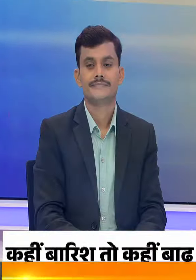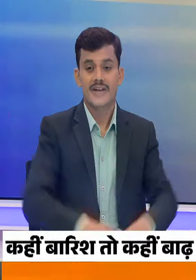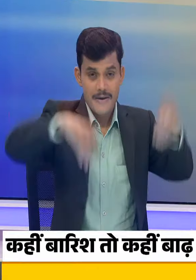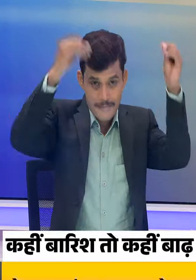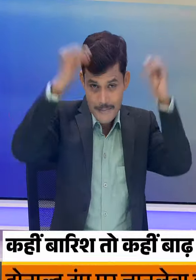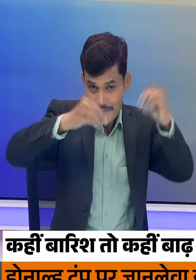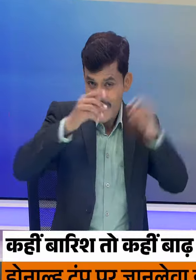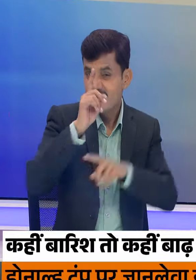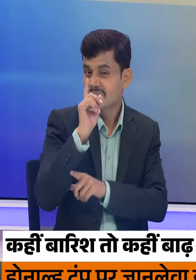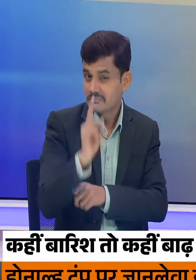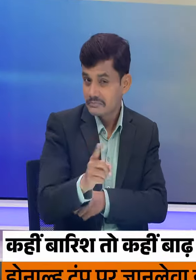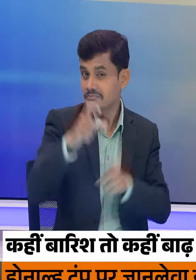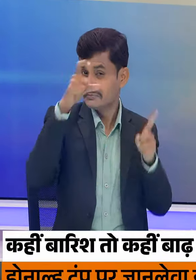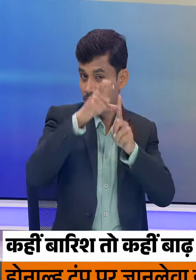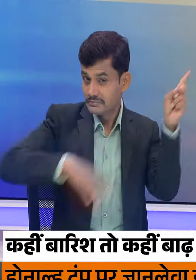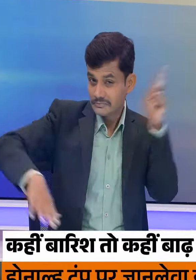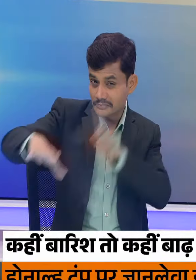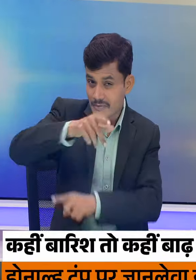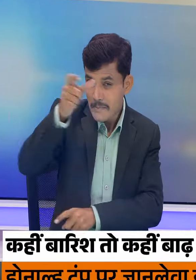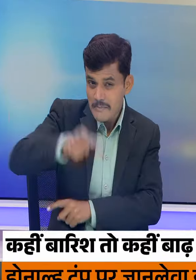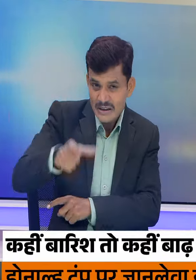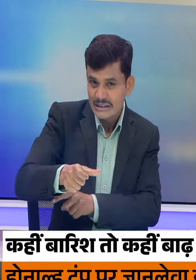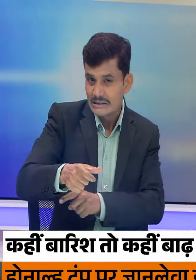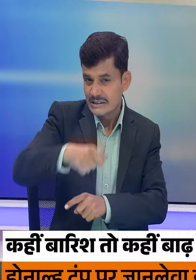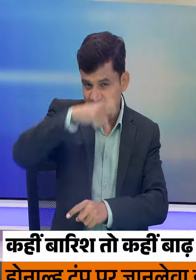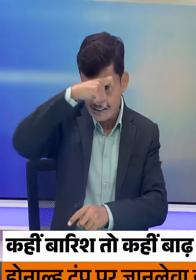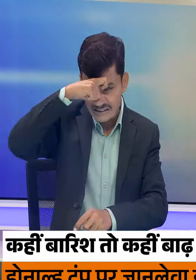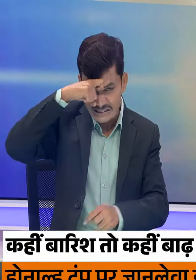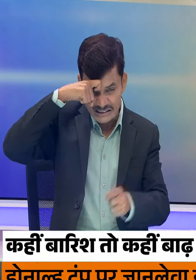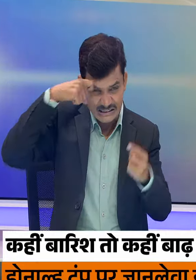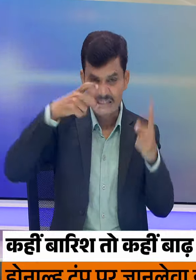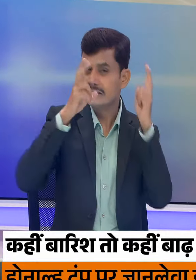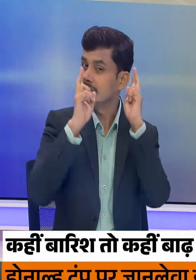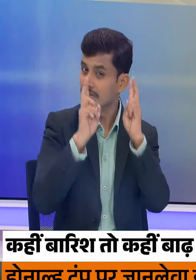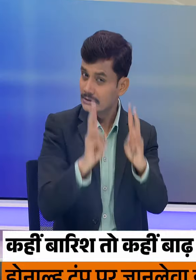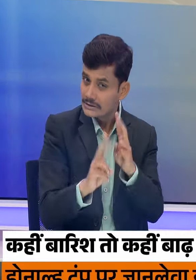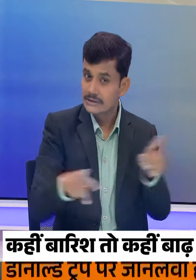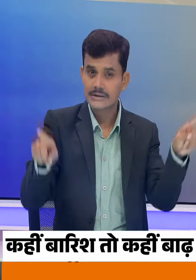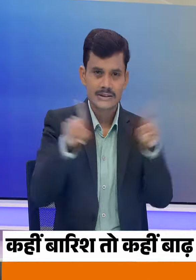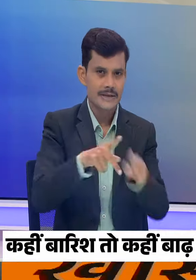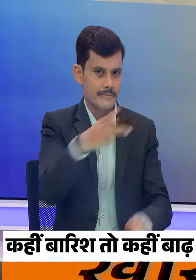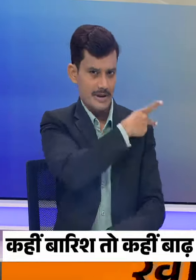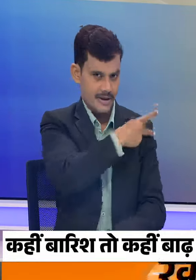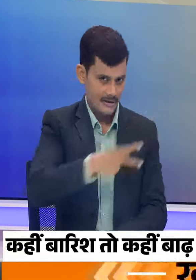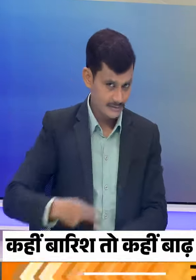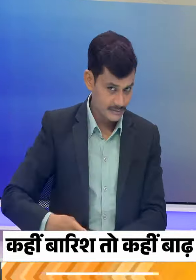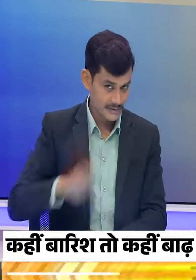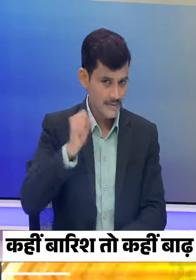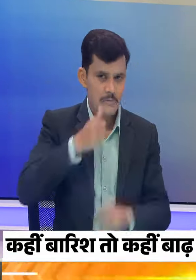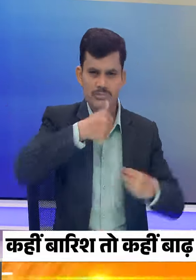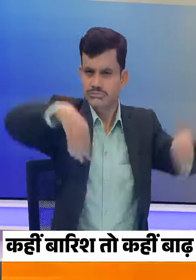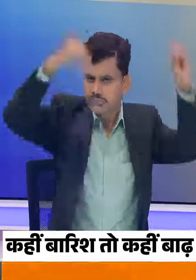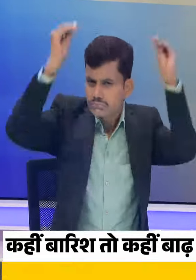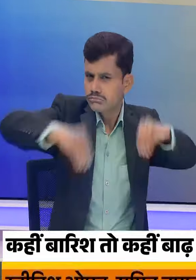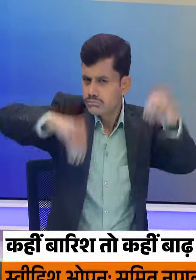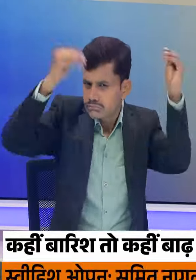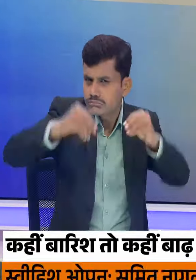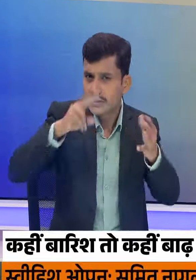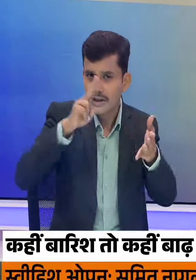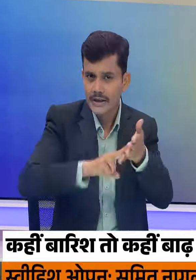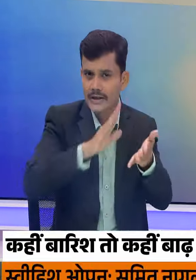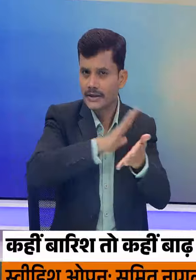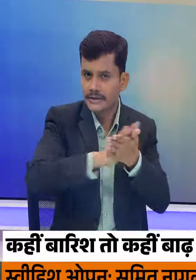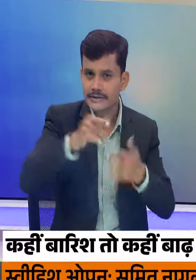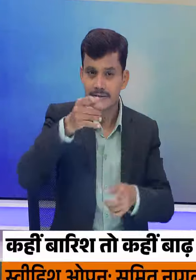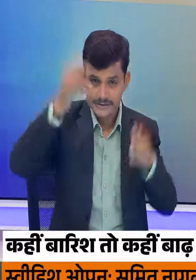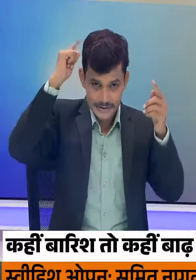बुनदबांदी होने के बावजूद दिल्ली वासियों को नहीं मिली उमस से राहत वही करनाटक में मूस्राधार बारिश के कारण एनेच